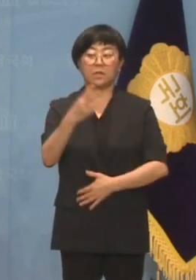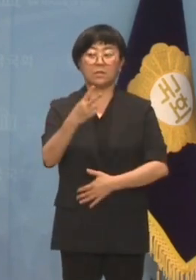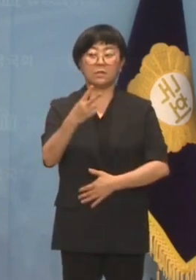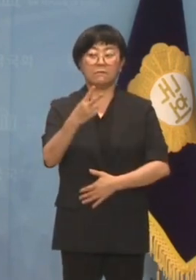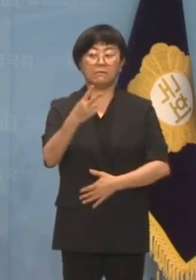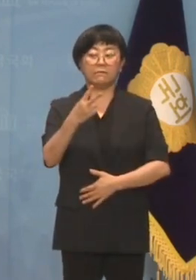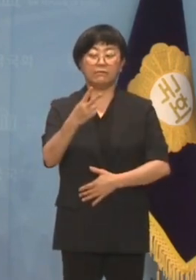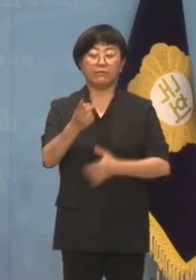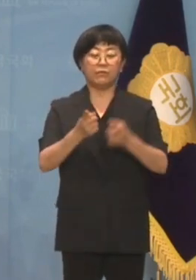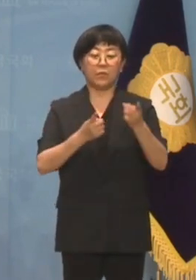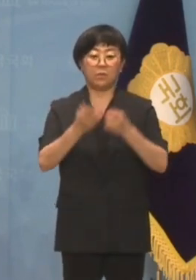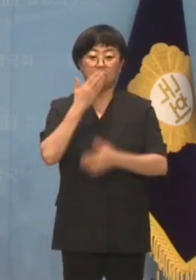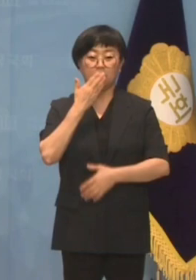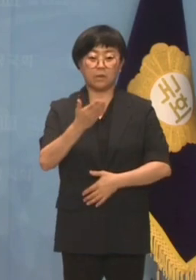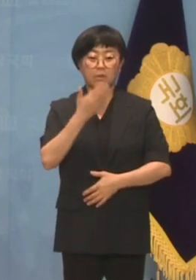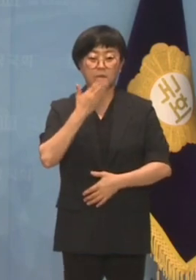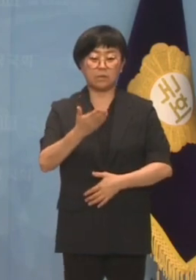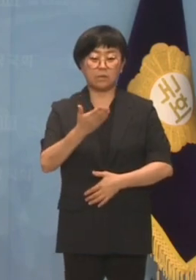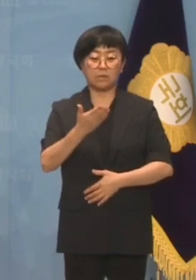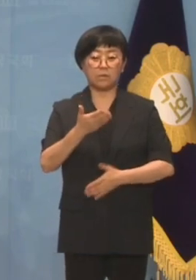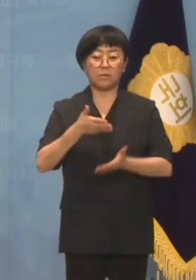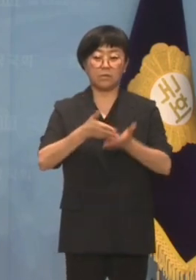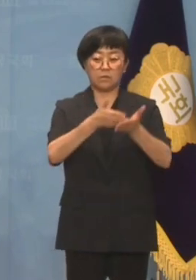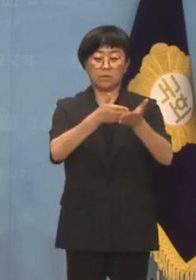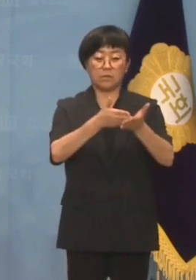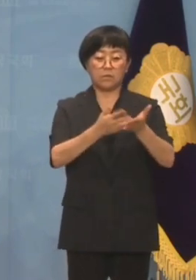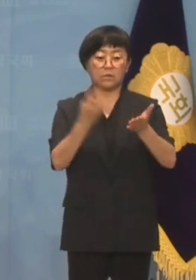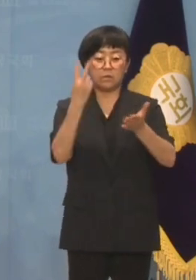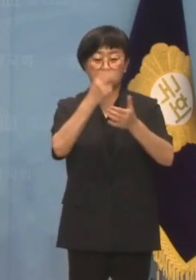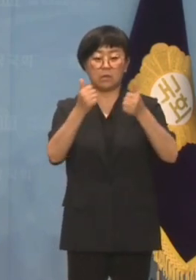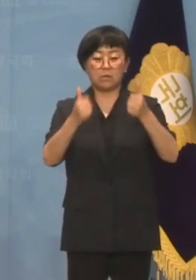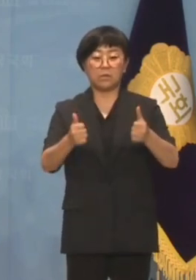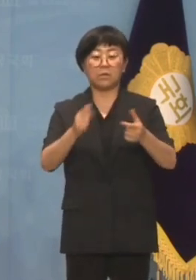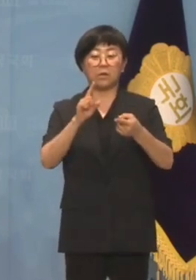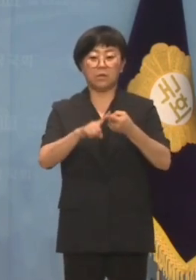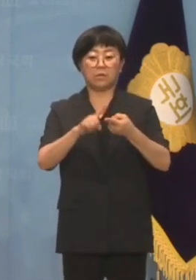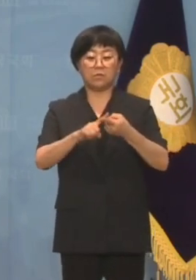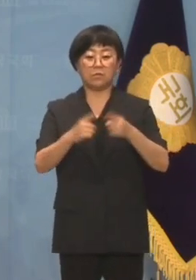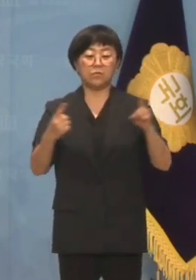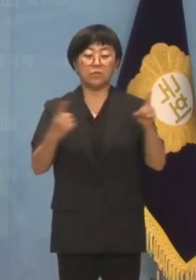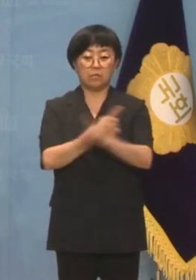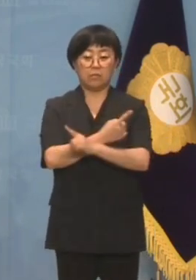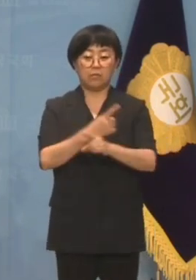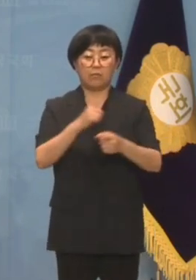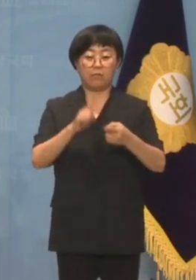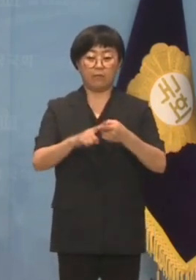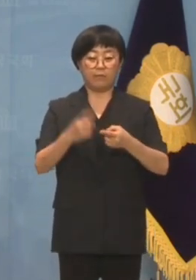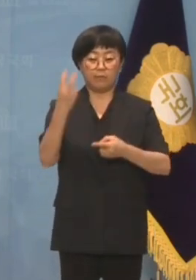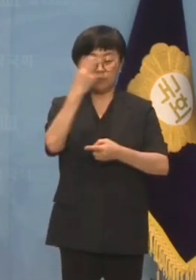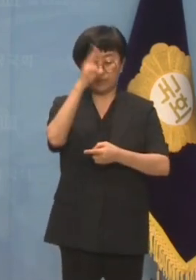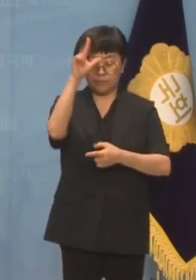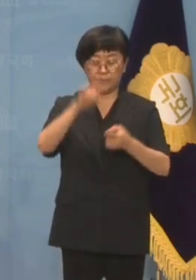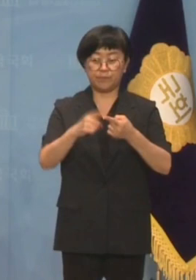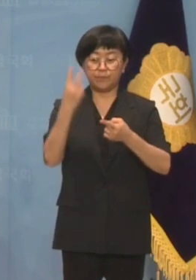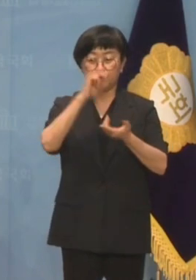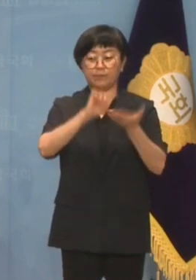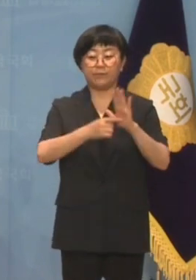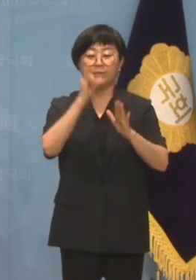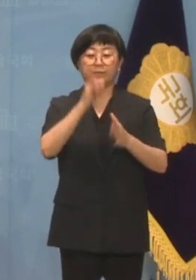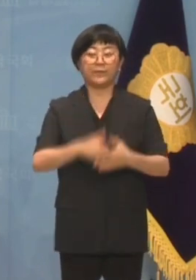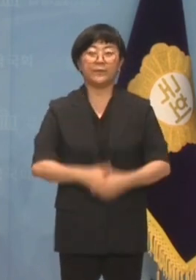제출해 줄 수 있냐고 교총에 심사위원 일부가 이를 수정한 것이 검찰 수사로